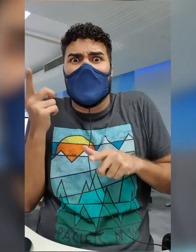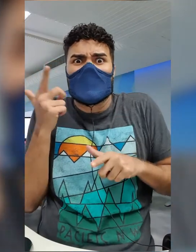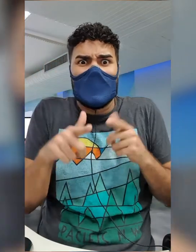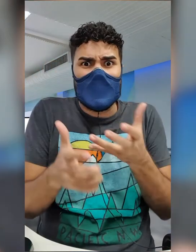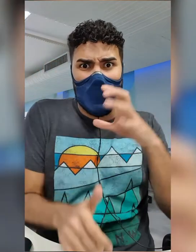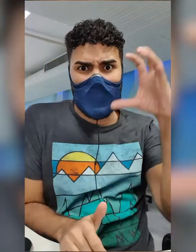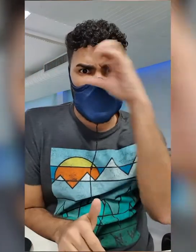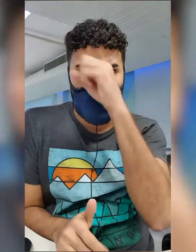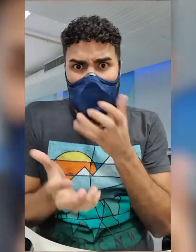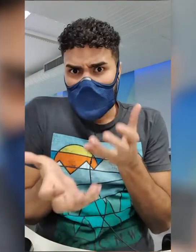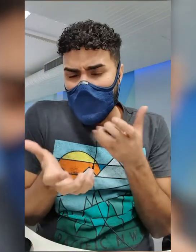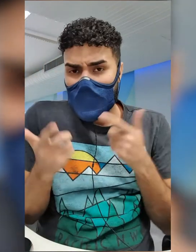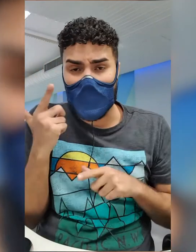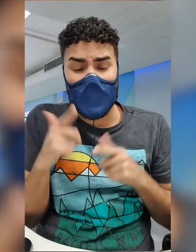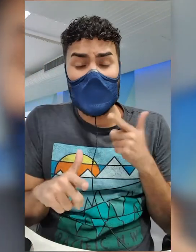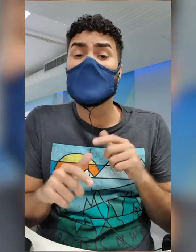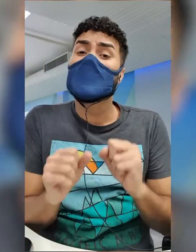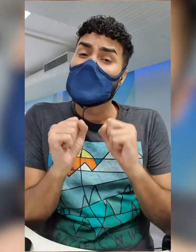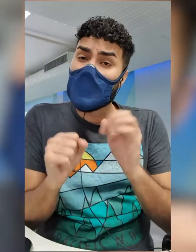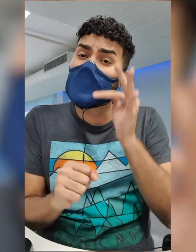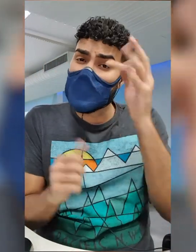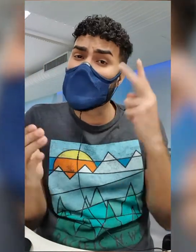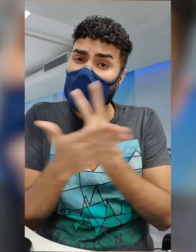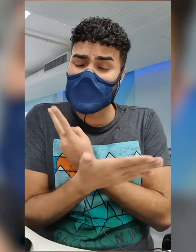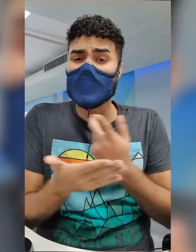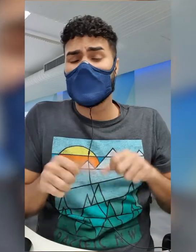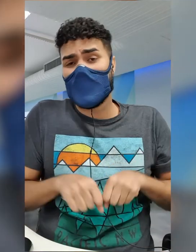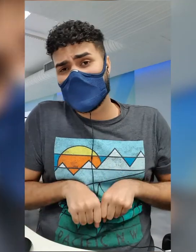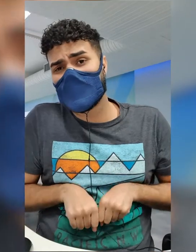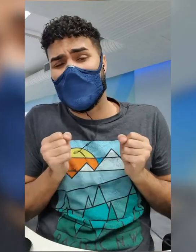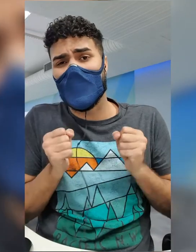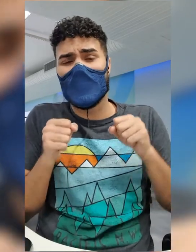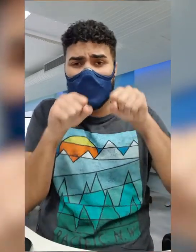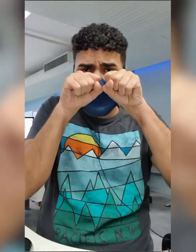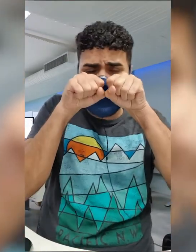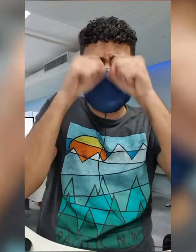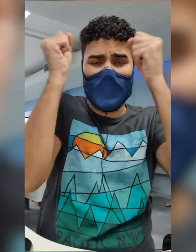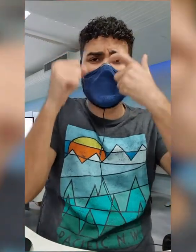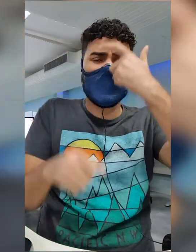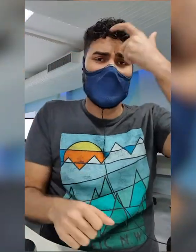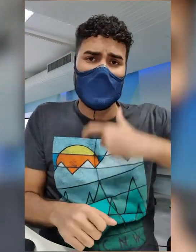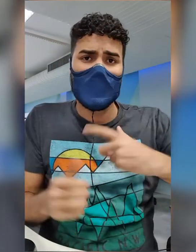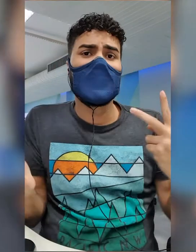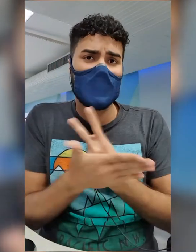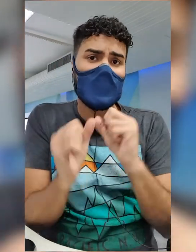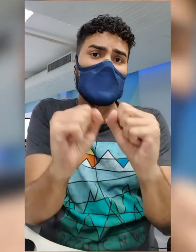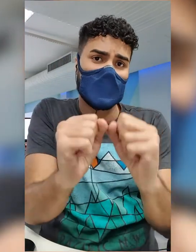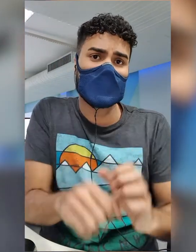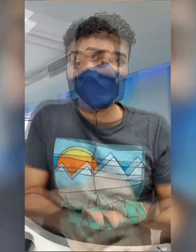trazer essas informações e você acaba ultrapassando o seu limite físico, o seu limite mental. A importância de se ter